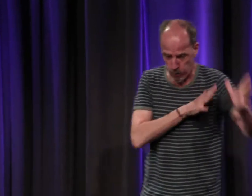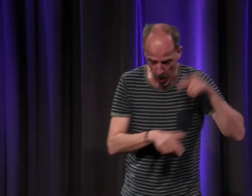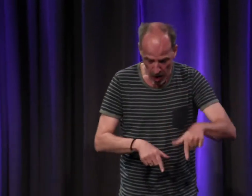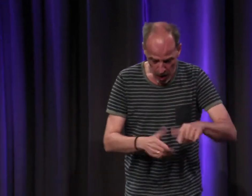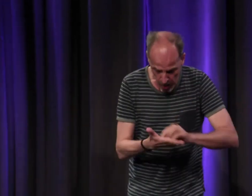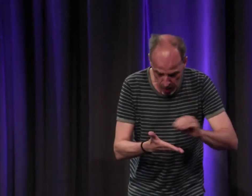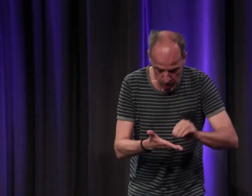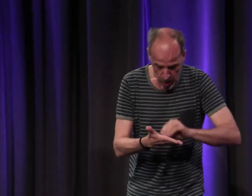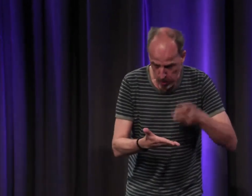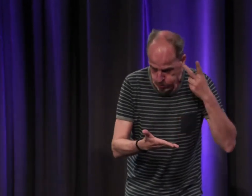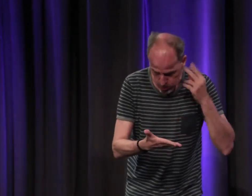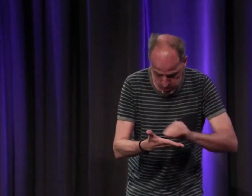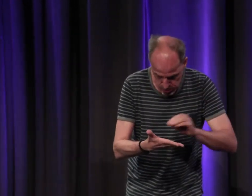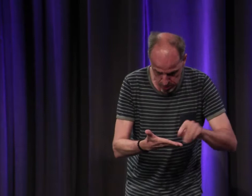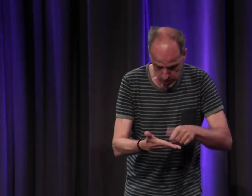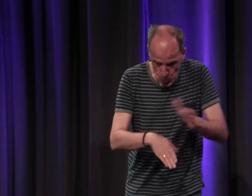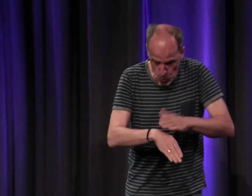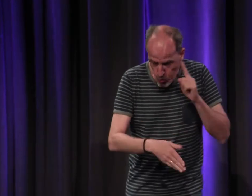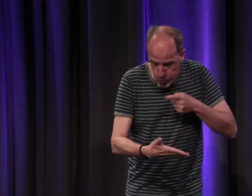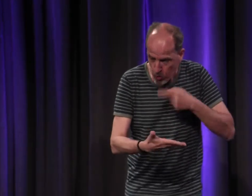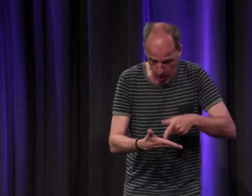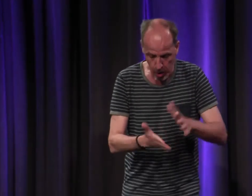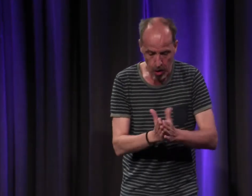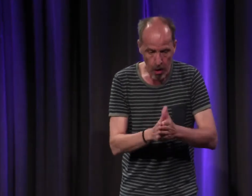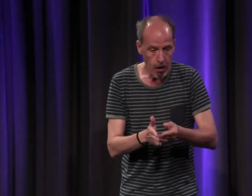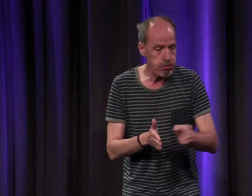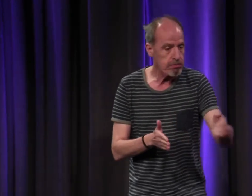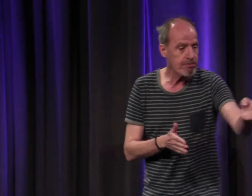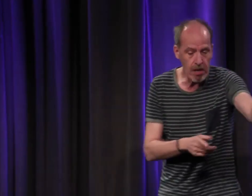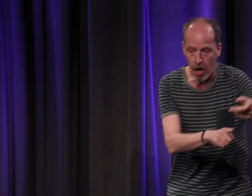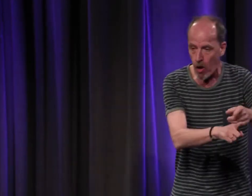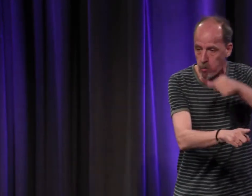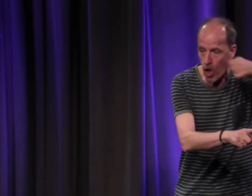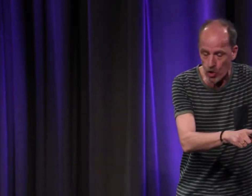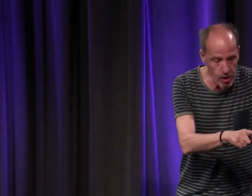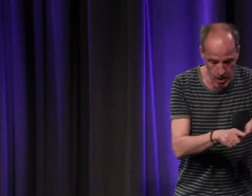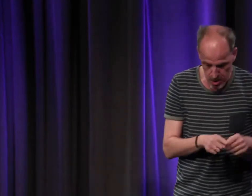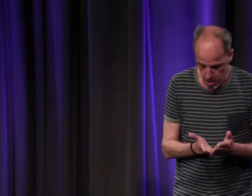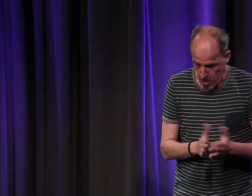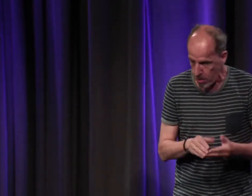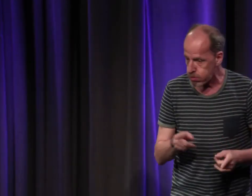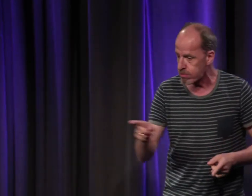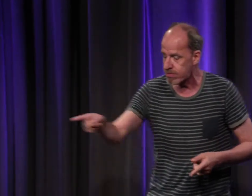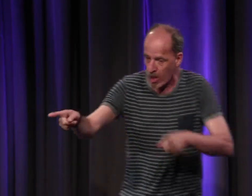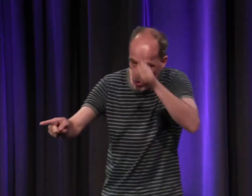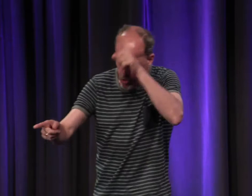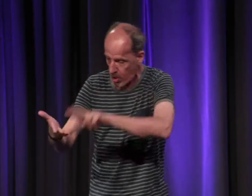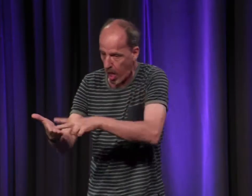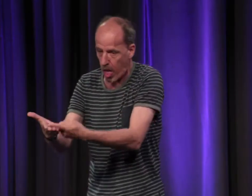dossiers sur les histoires des sourds en Allemagne en Belgique sur la vie des sourds en Belgique sur la vie des sourds en